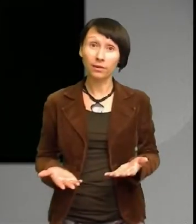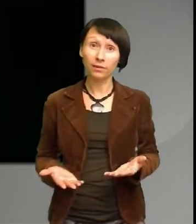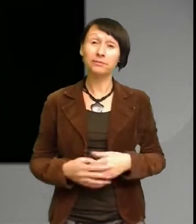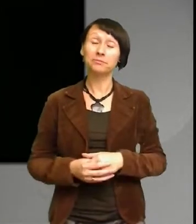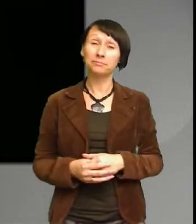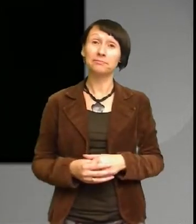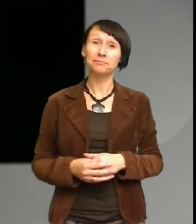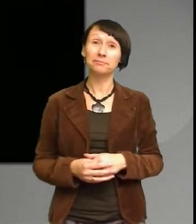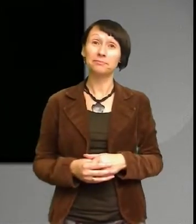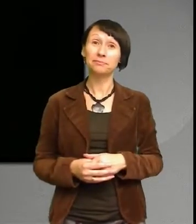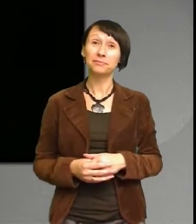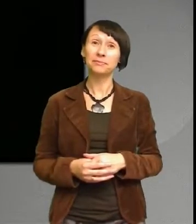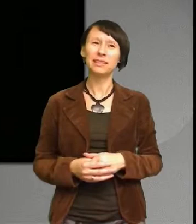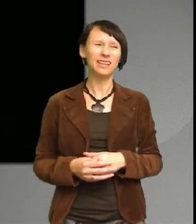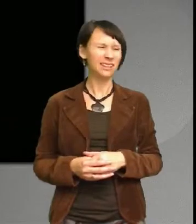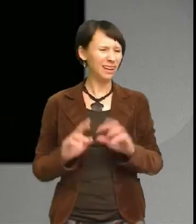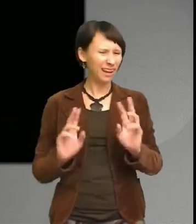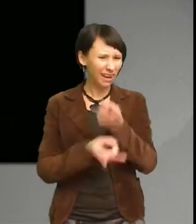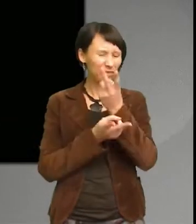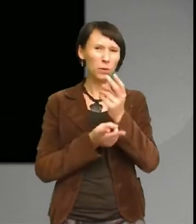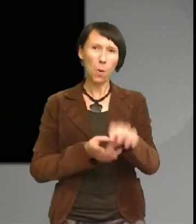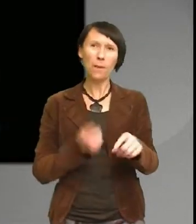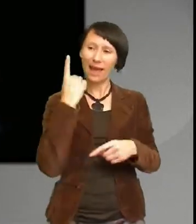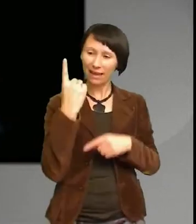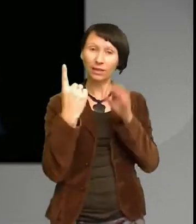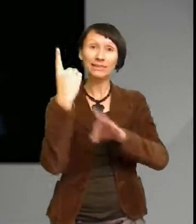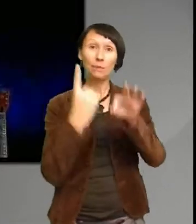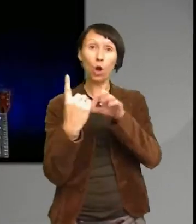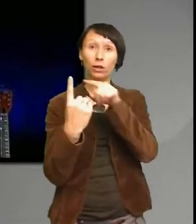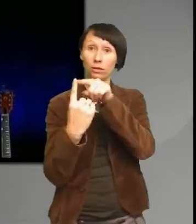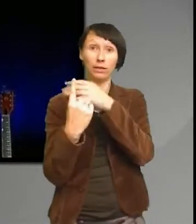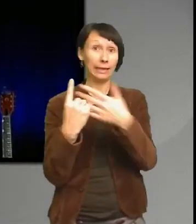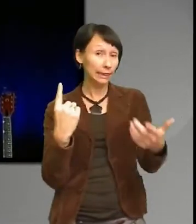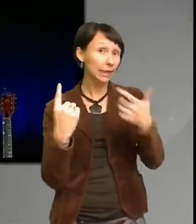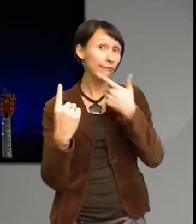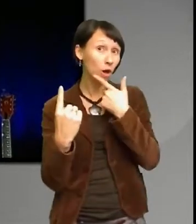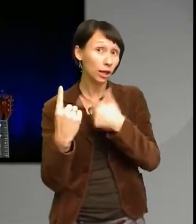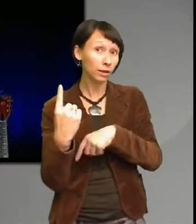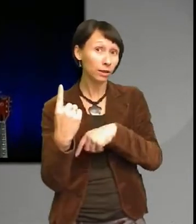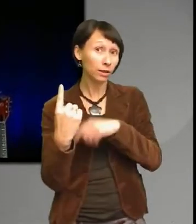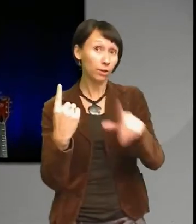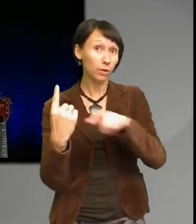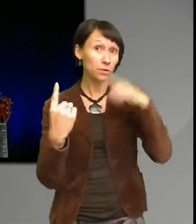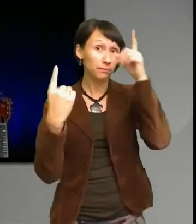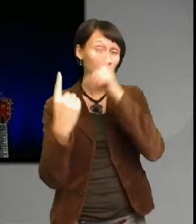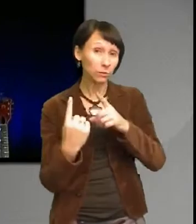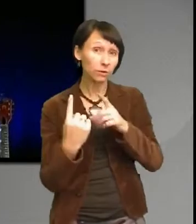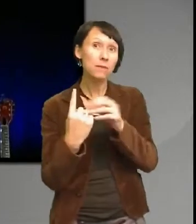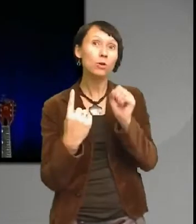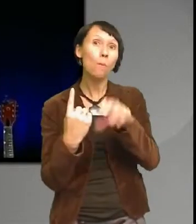men även om en kemikalie ensam inte har visat sig farlig för oss då kan det ju faktiskt vara det tillsammans med en annan